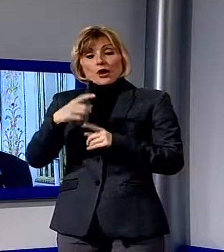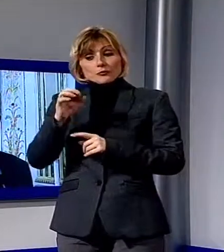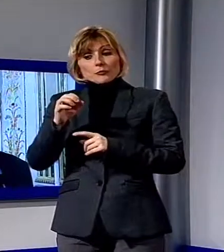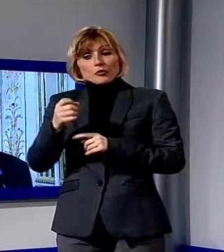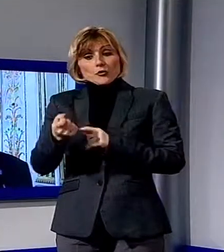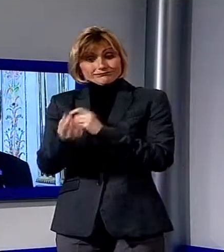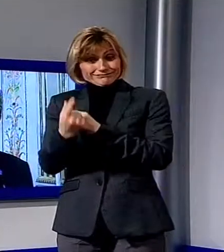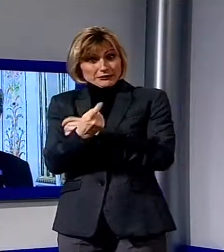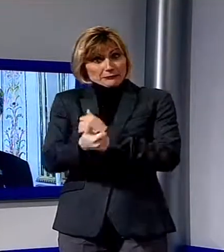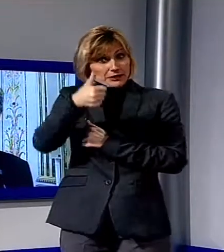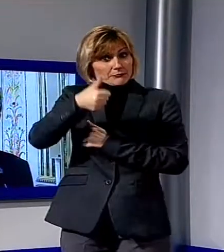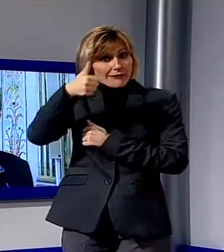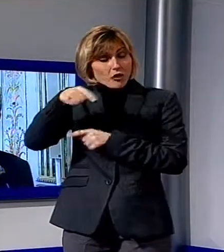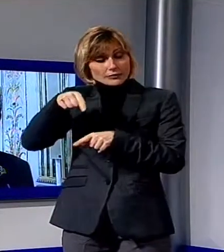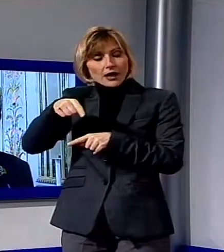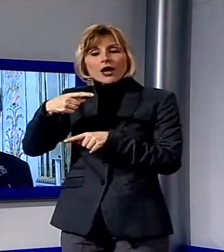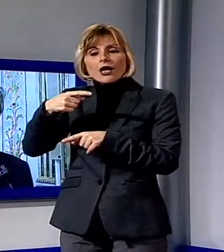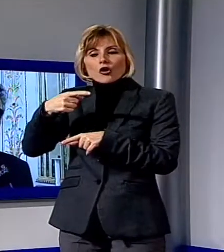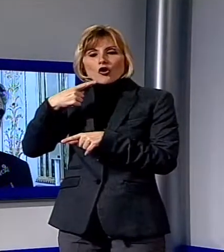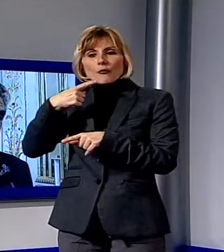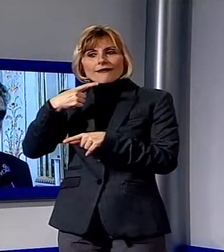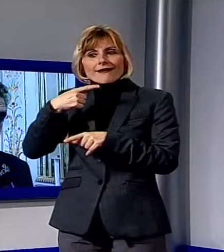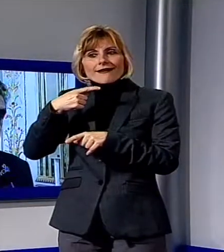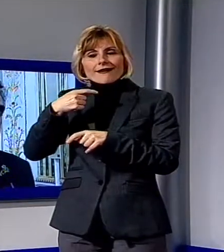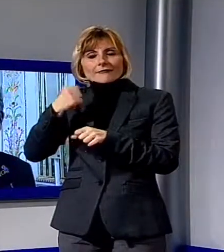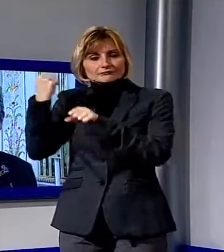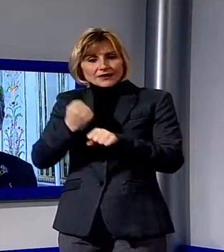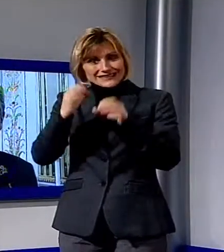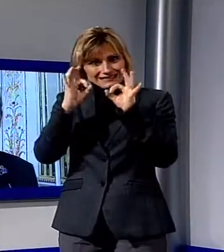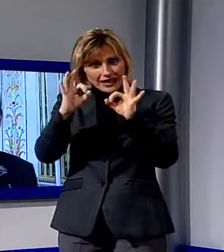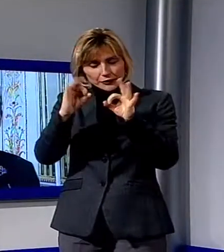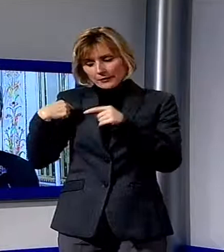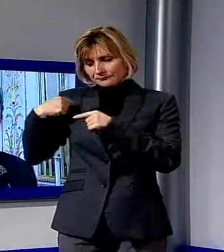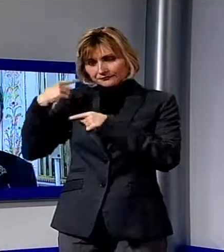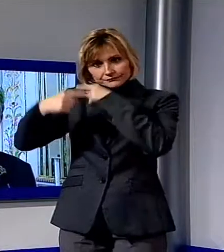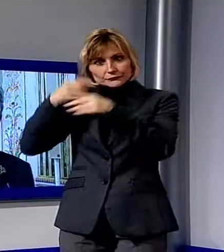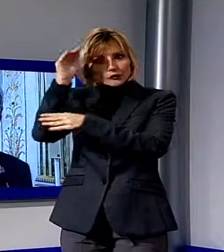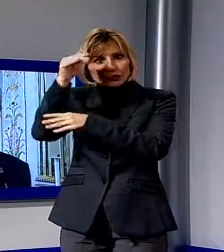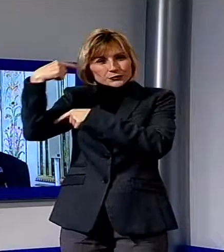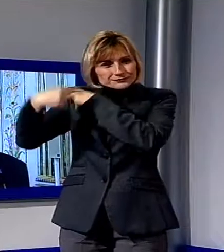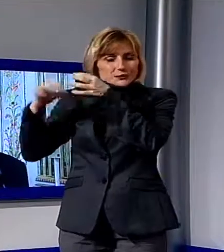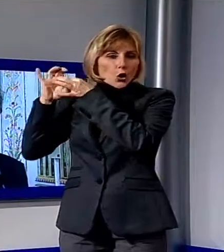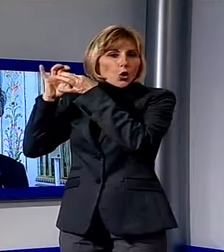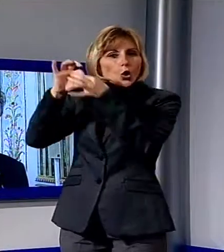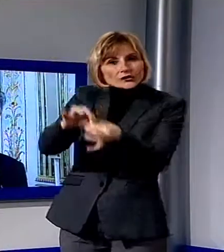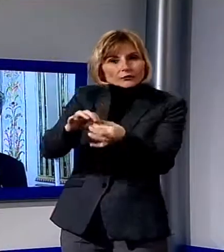vorremmo anche proprio che fossero edizioni zero per poi darle continuità in futuro. Da